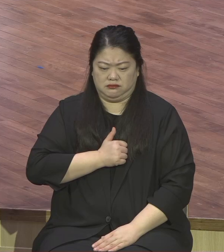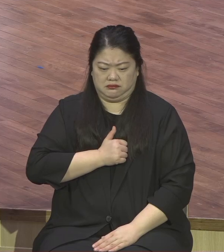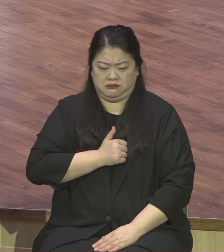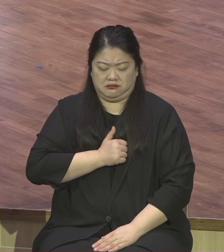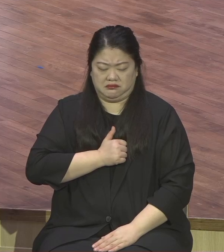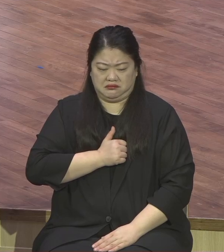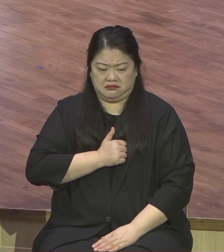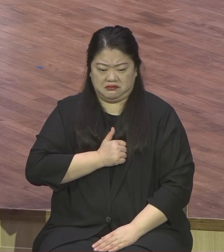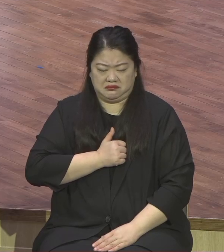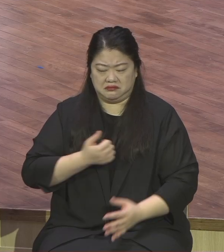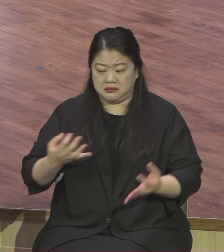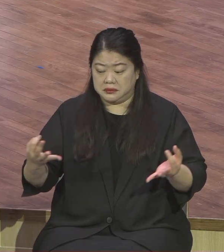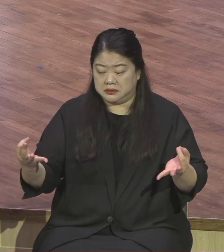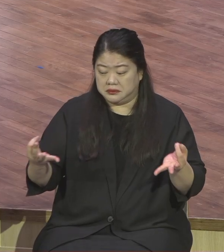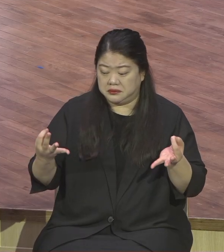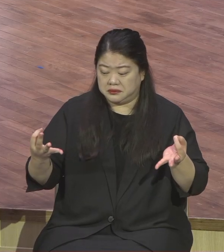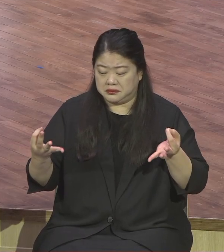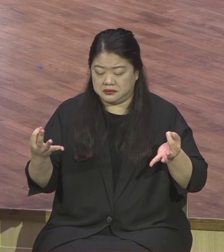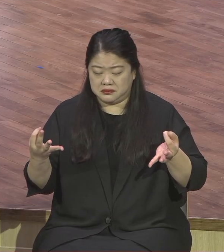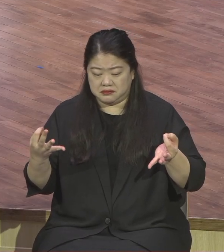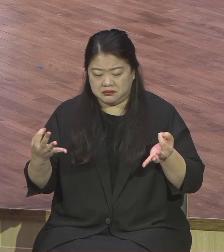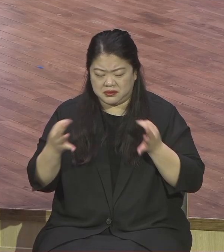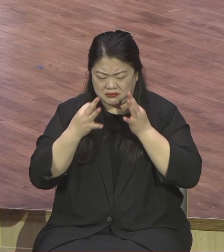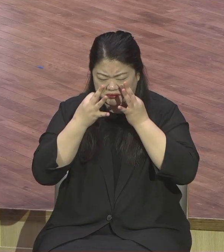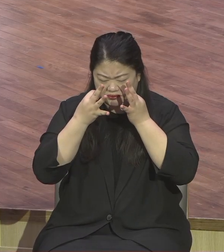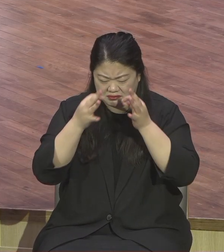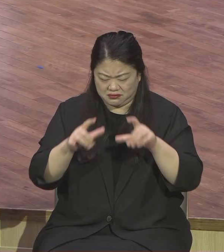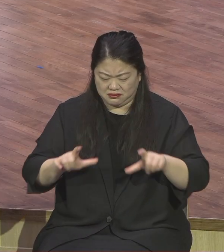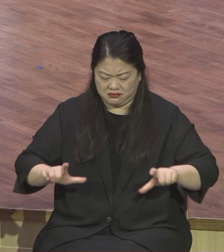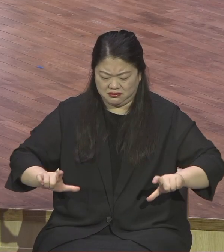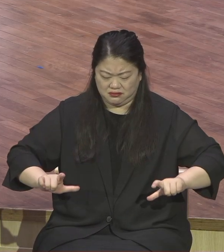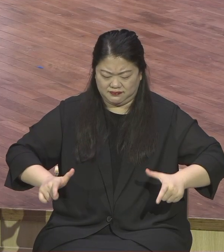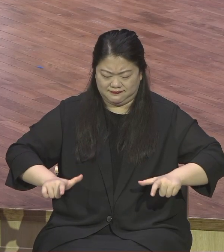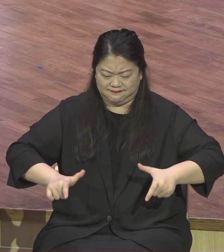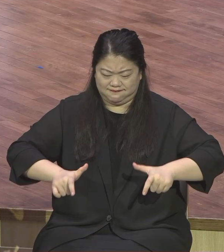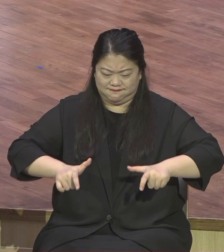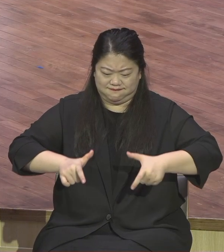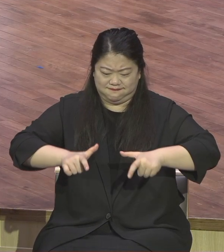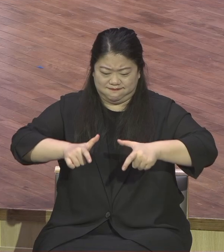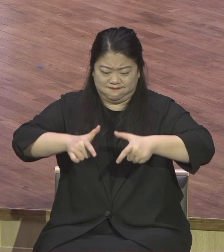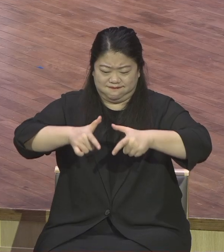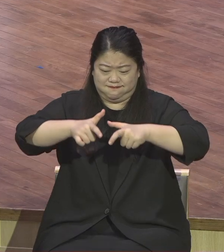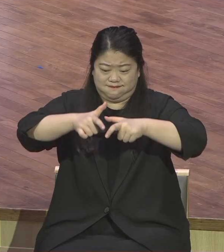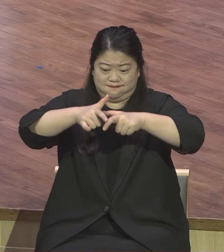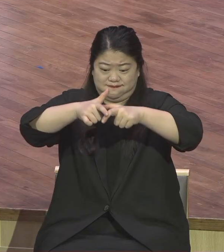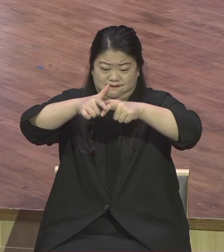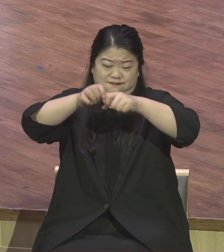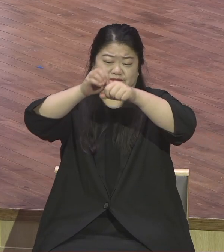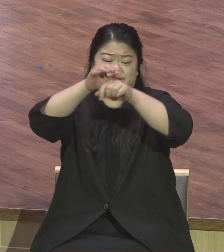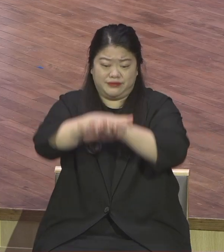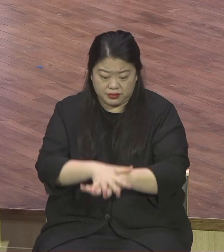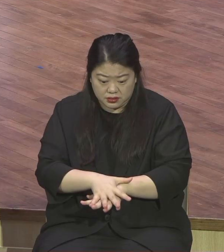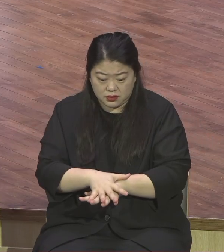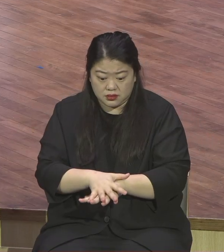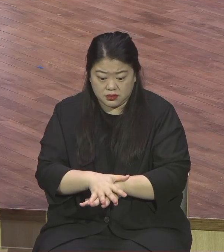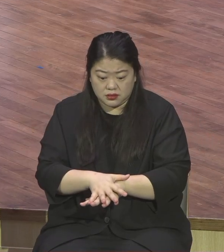어디서도 이런 말을 하지 않습니다. 심리학적으로 뭐지 교육학적으로 뭐지 인문학적으로